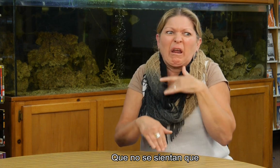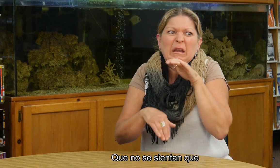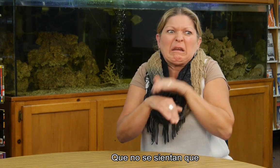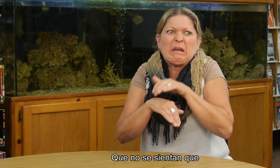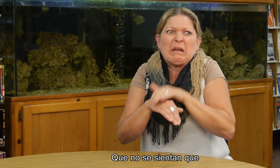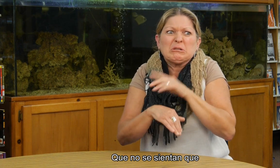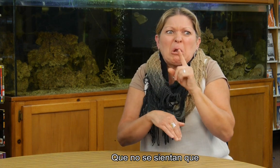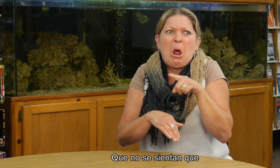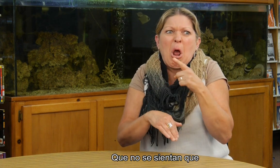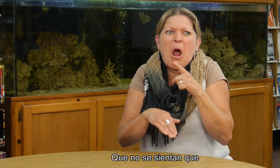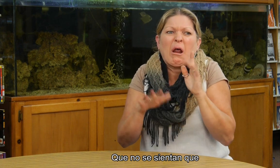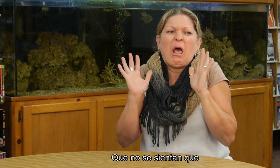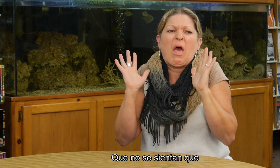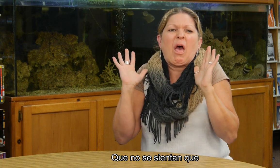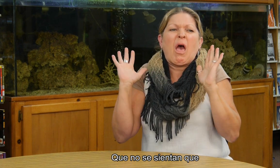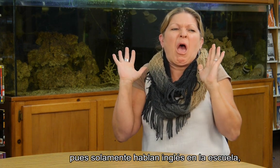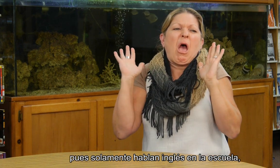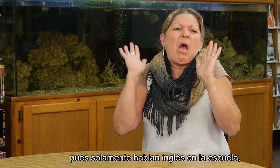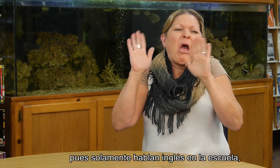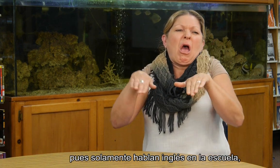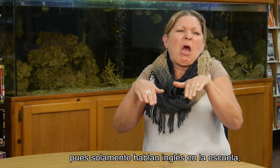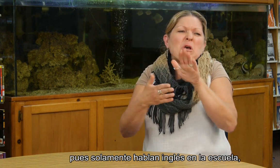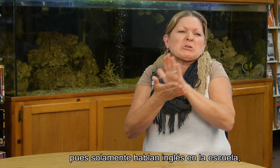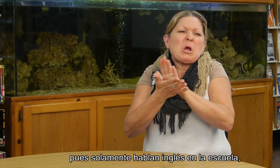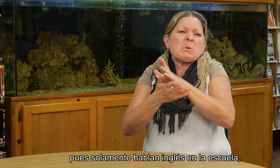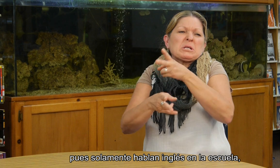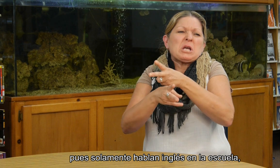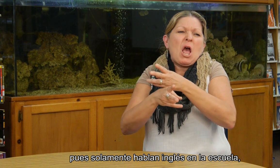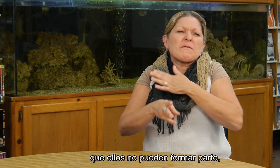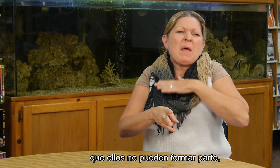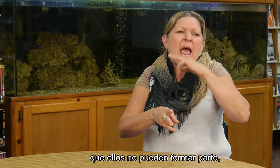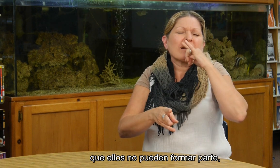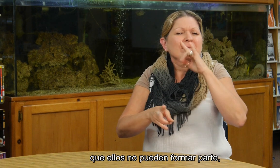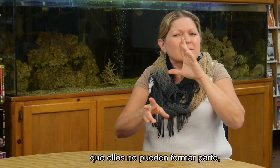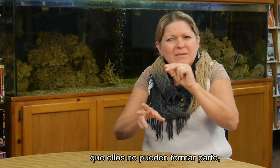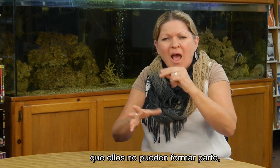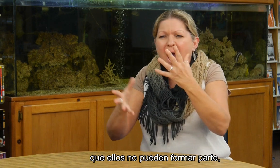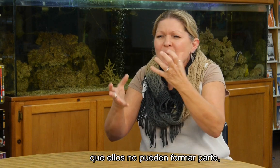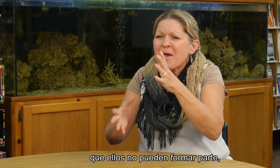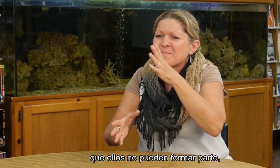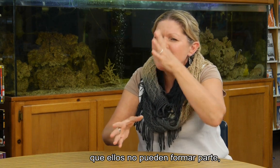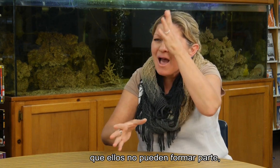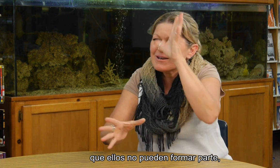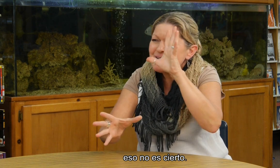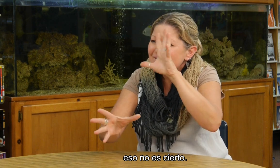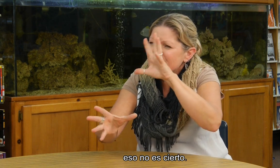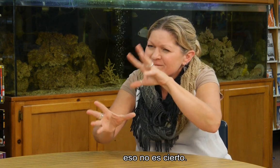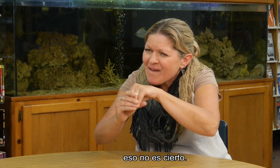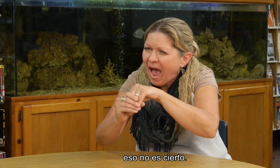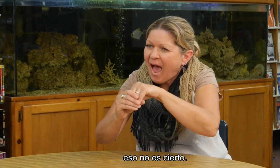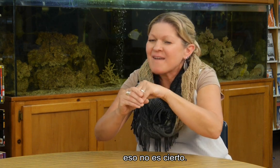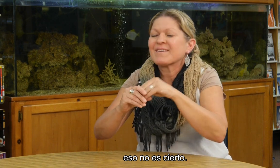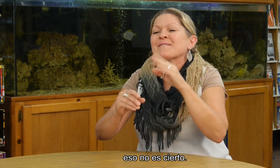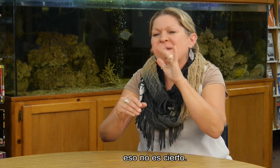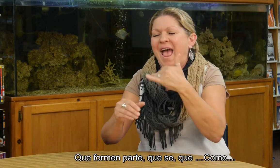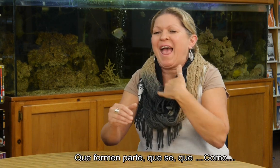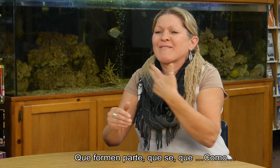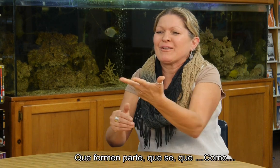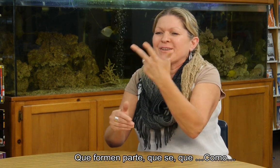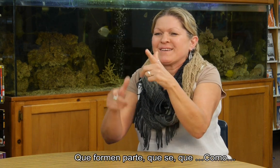Que no se sientan que, pues, solamente hablan inglés en la escuela, que ellos no pueden formar parte, eso no es cierto. Que formen parte y